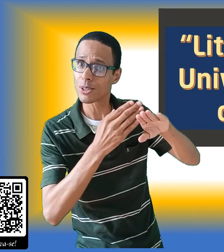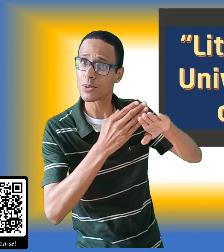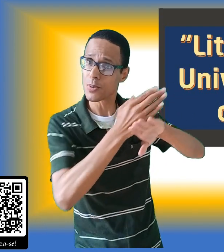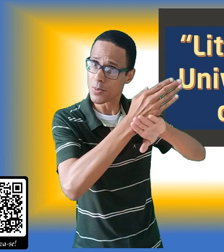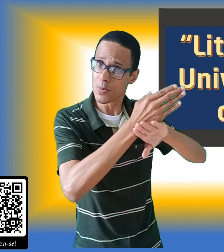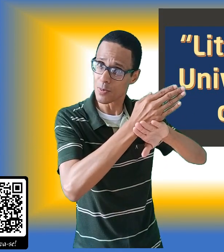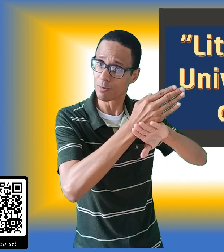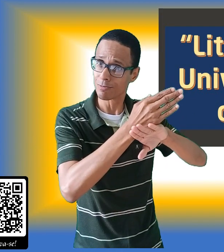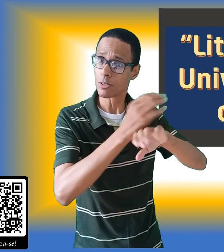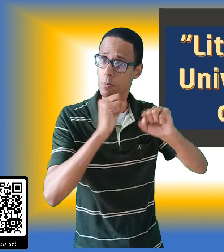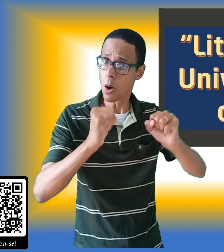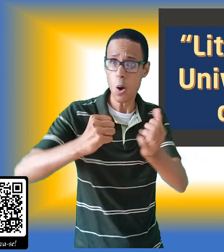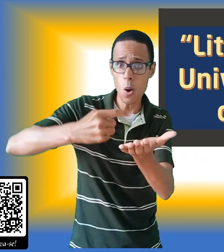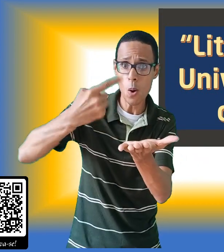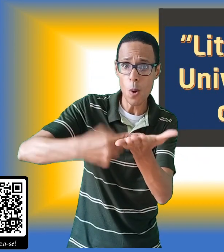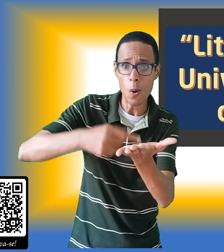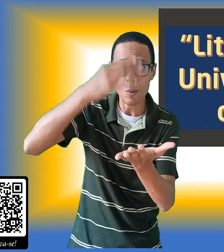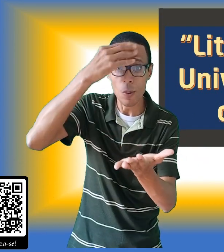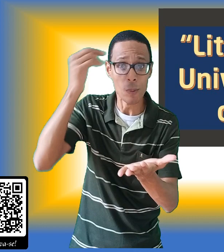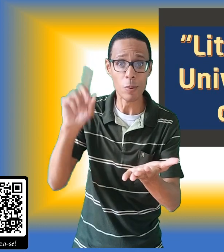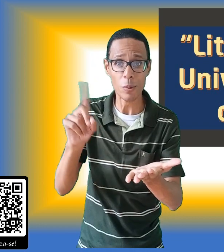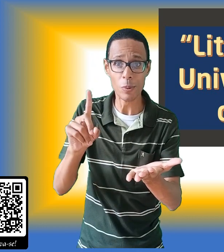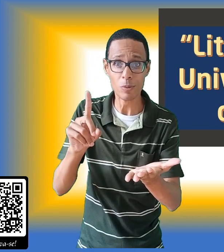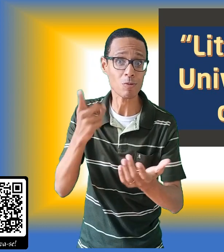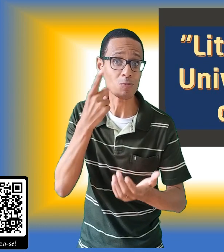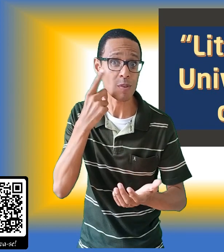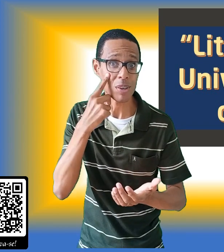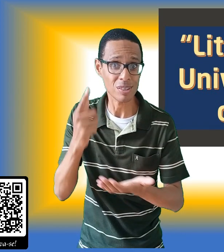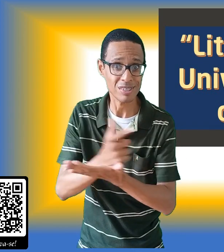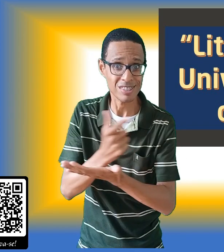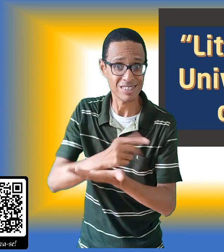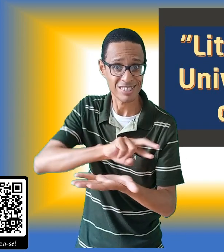Vamos conferir os títulos deste segundo bloco? Veja aí comigo!